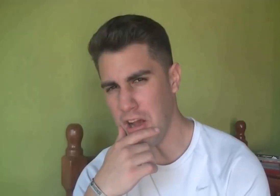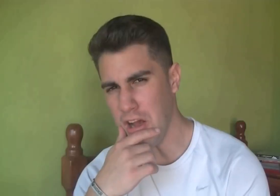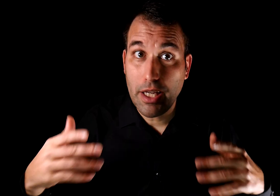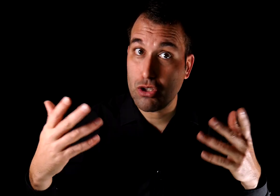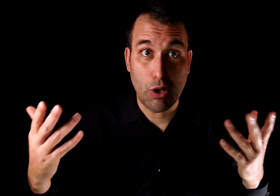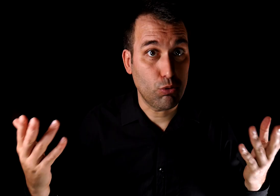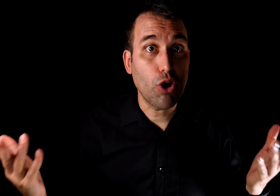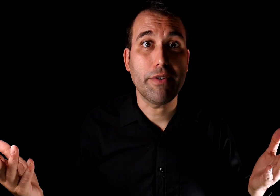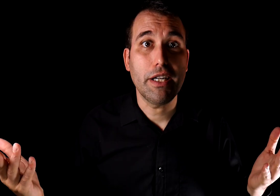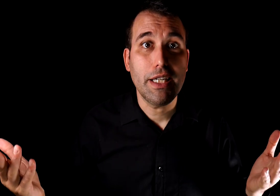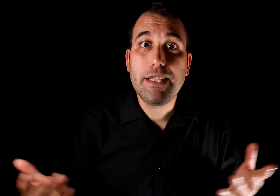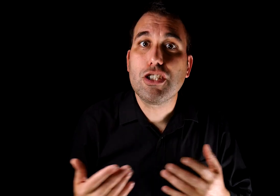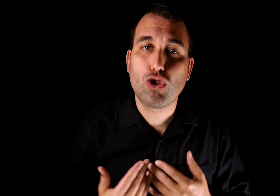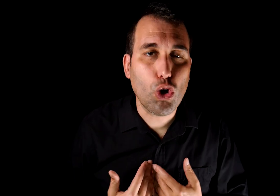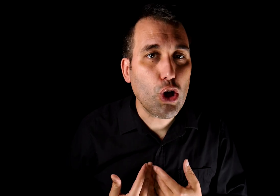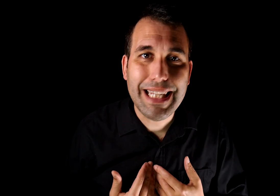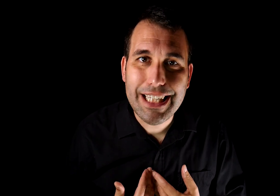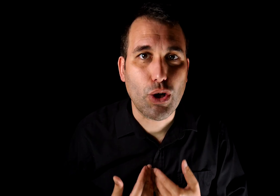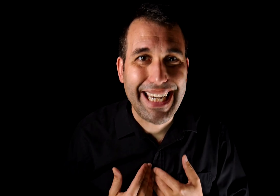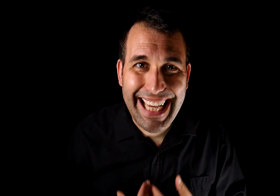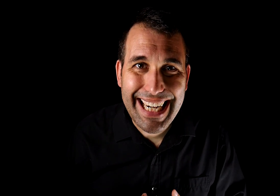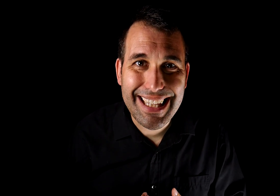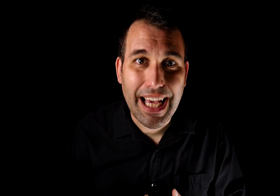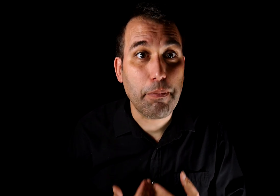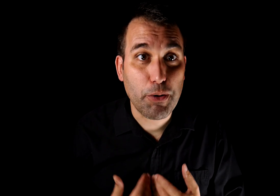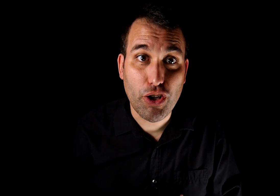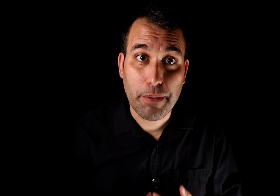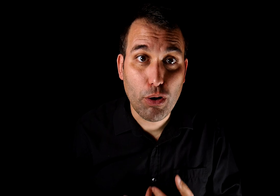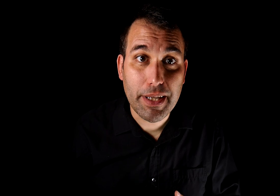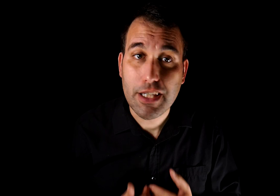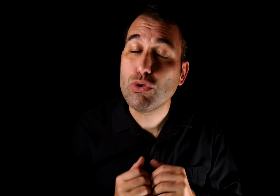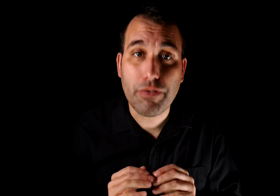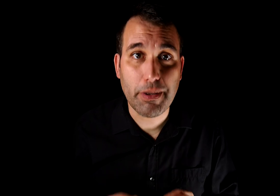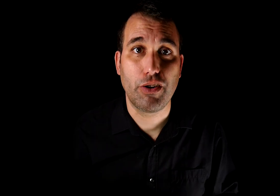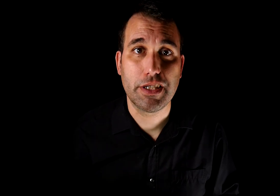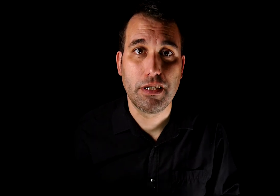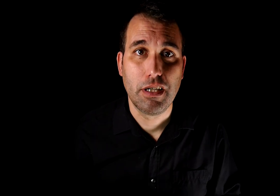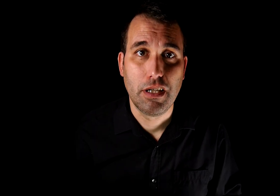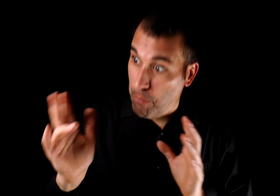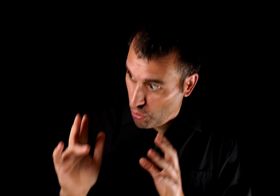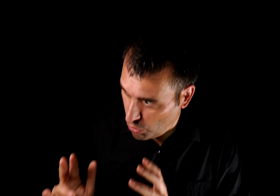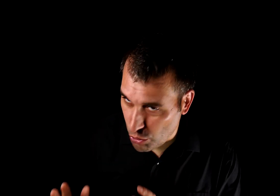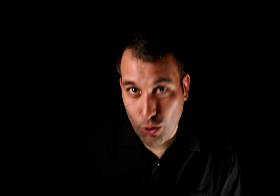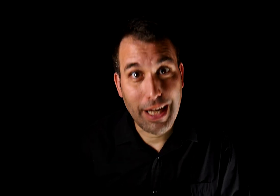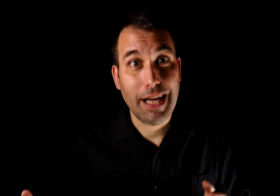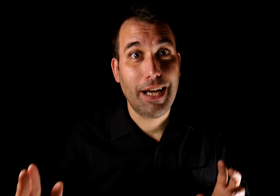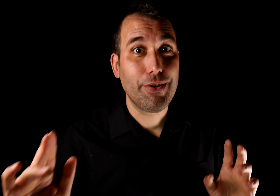Eres un adulto libre y tienes todo el derecho a negarte a proporcionar pruebas de tus afirmaciones. Por otro lado,